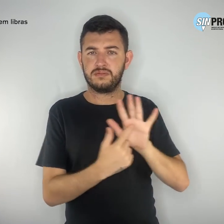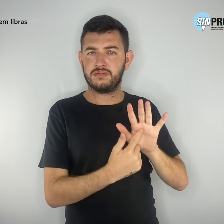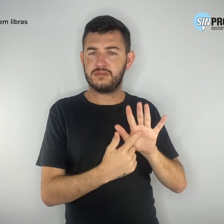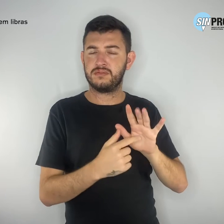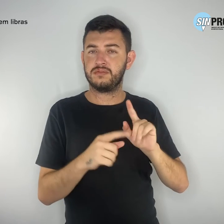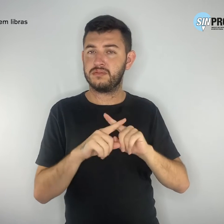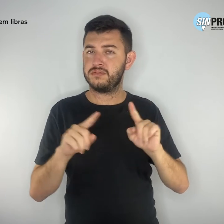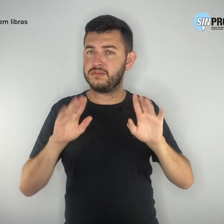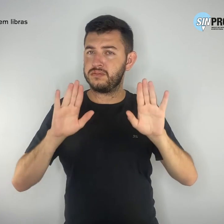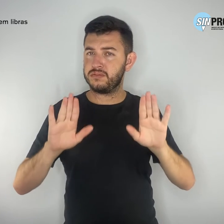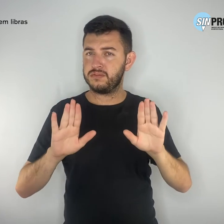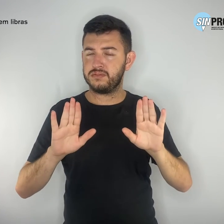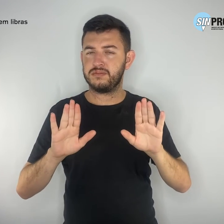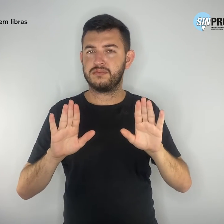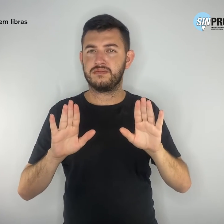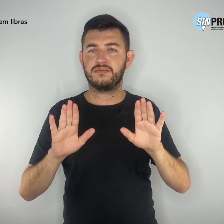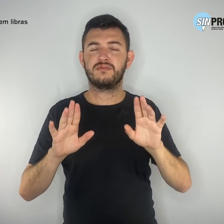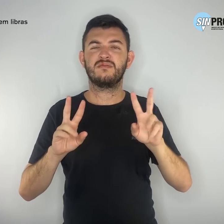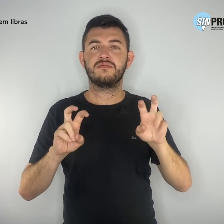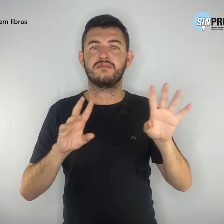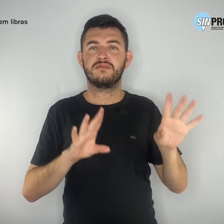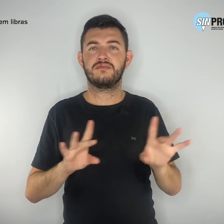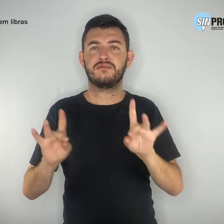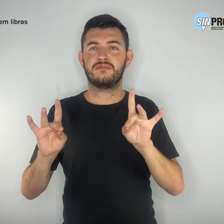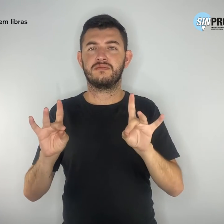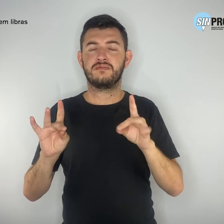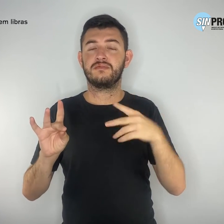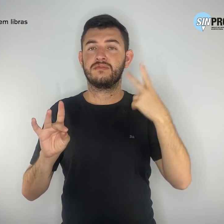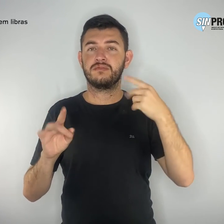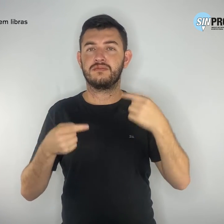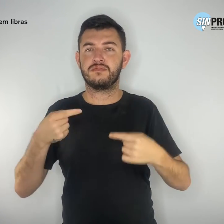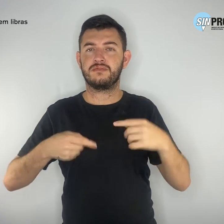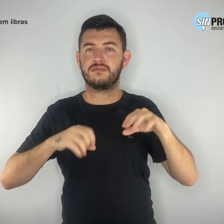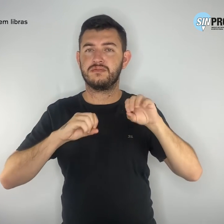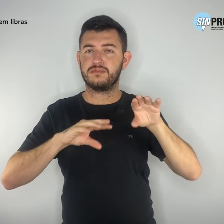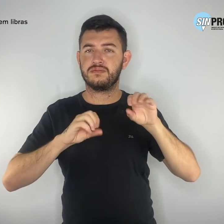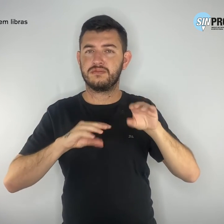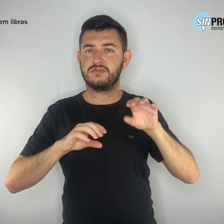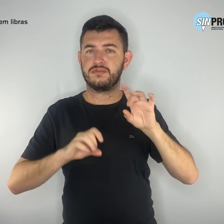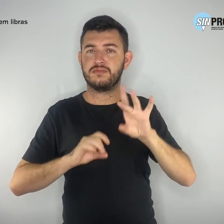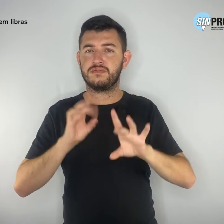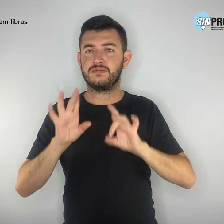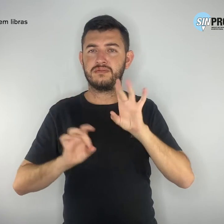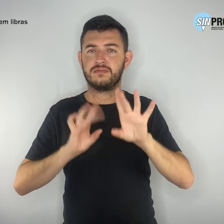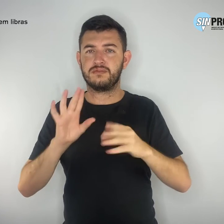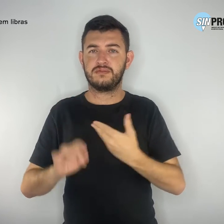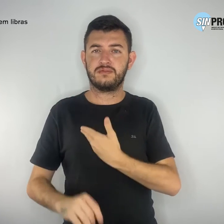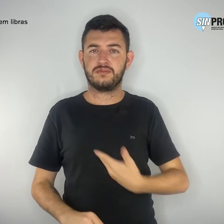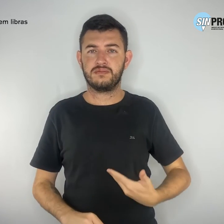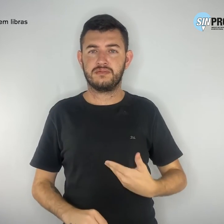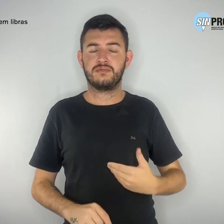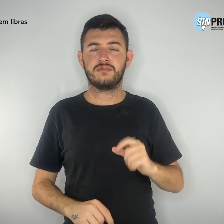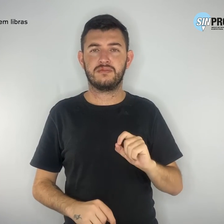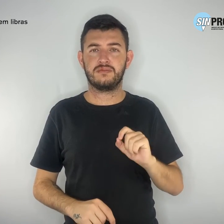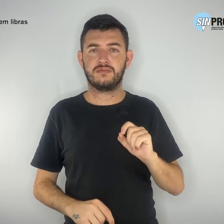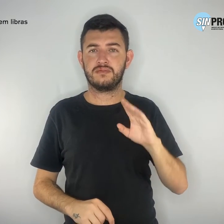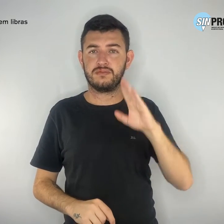a política de educação especial do governo Bolsonaro, foi suspensa pelo STF por